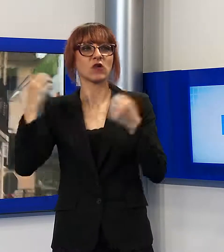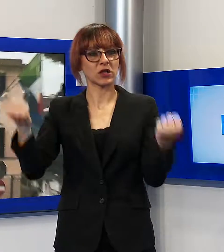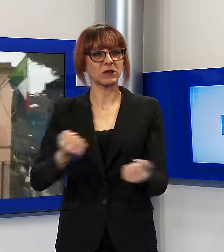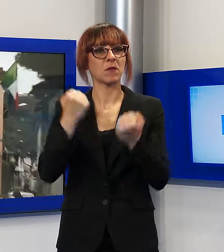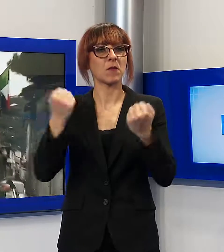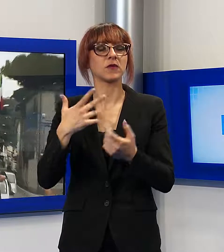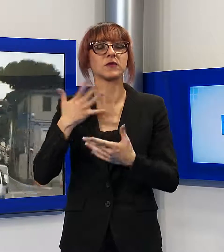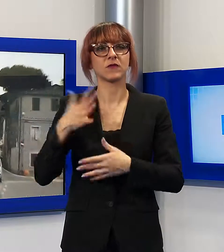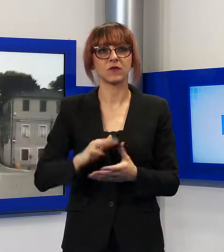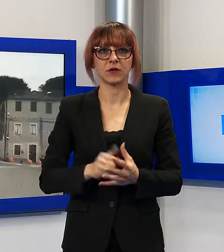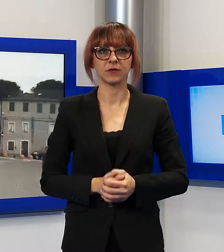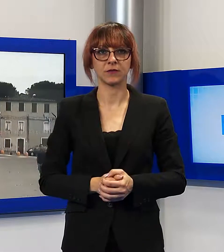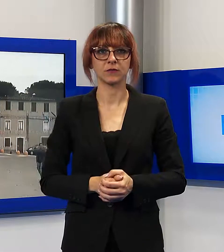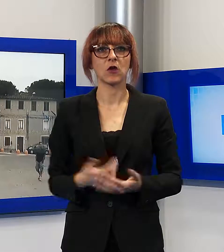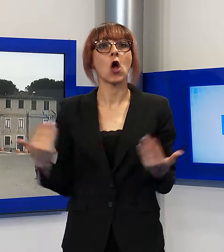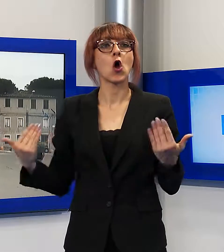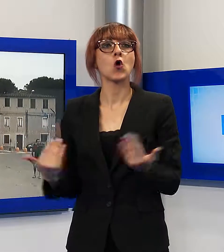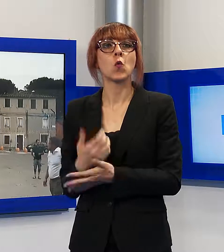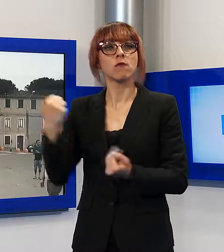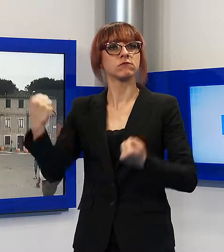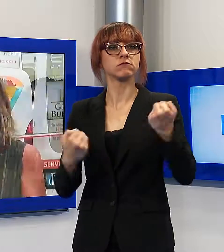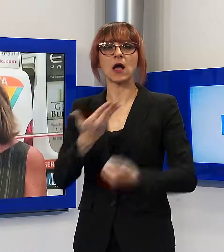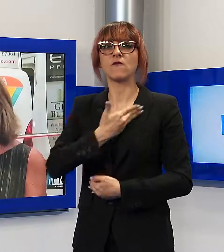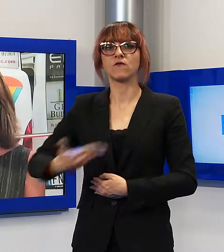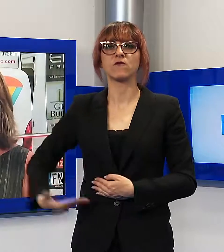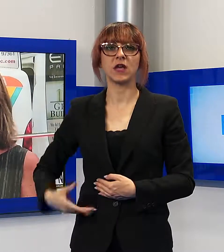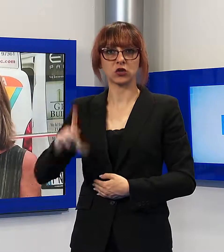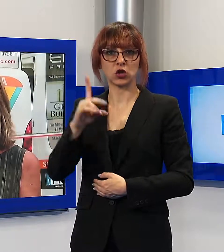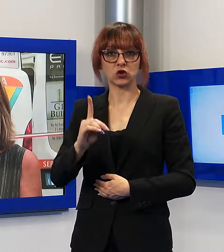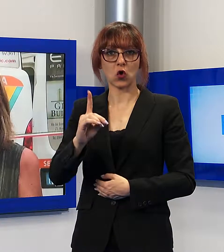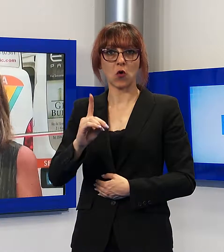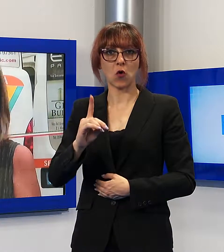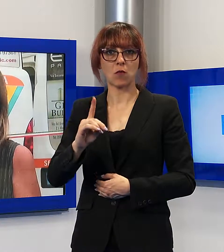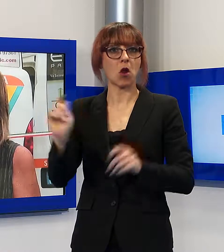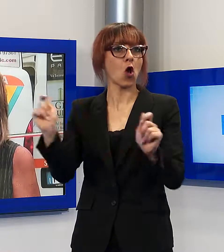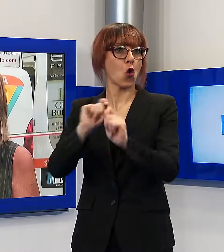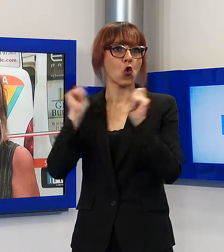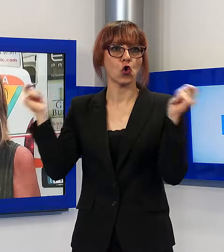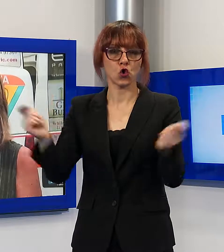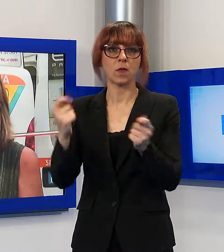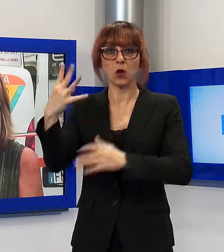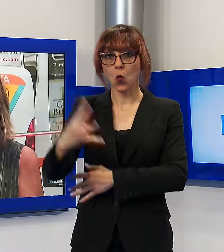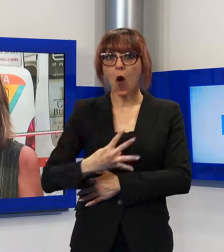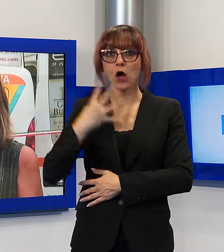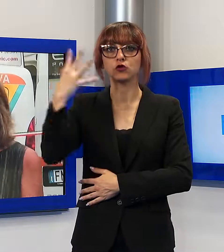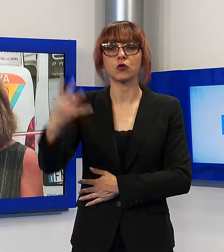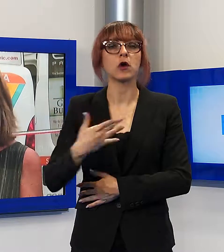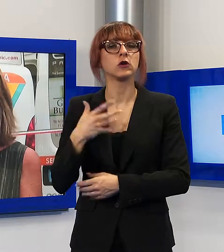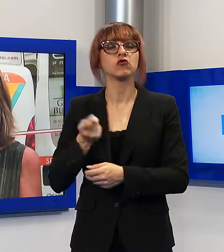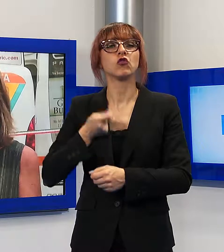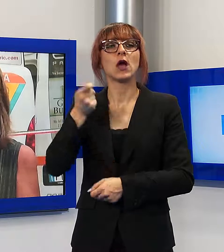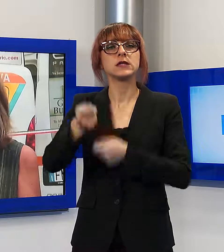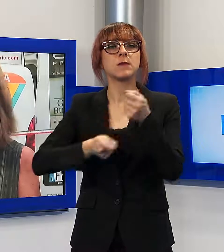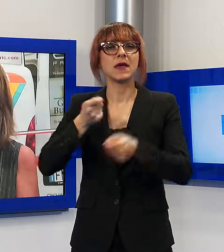importante causa. Un nuovo Fiat doblò attrezzato che per i prossimi 4 anni, grazie ai nostri sponsor, sarà coperto di tutte le